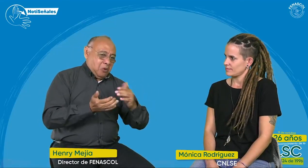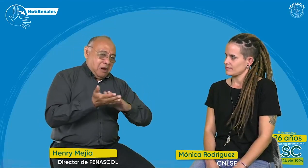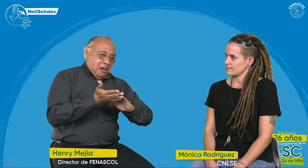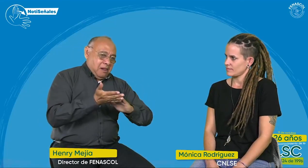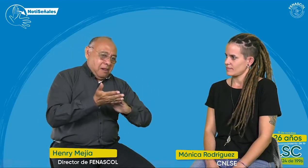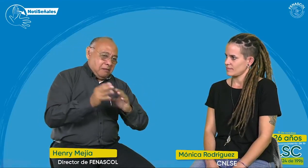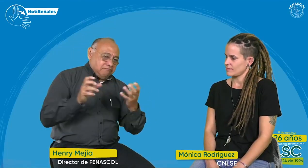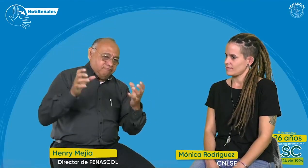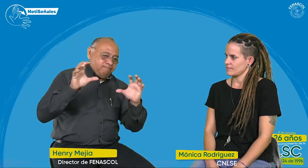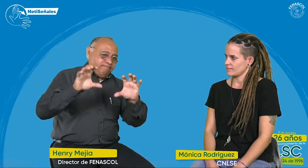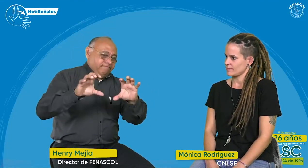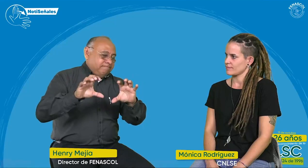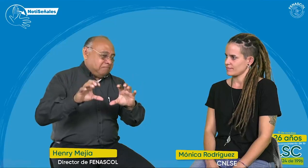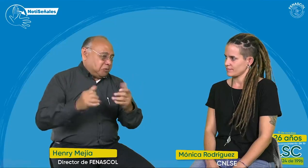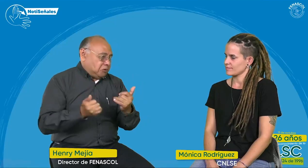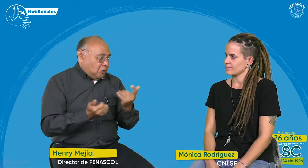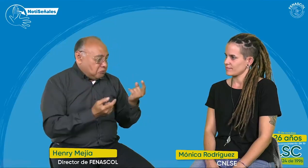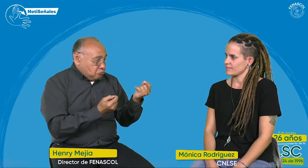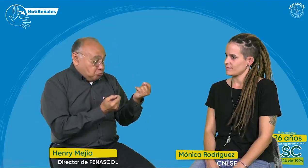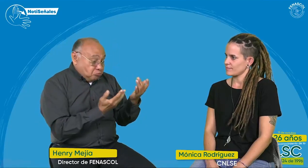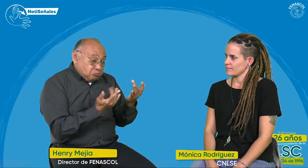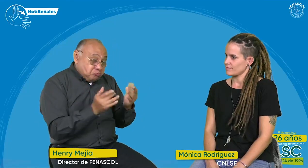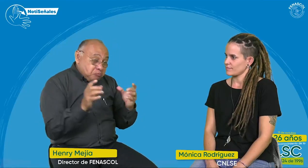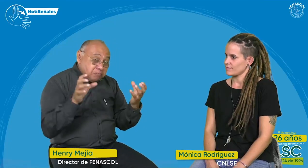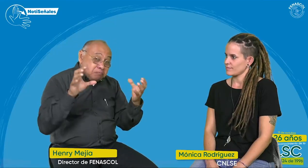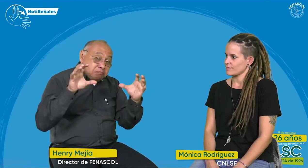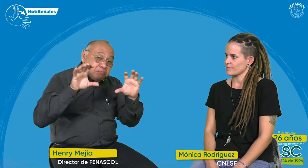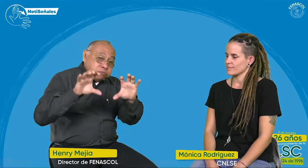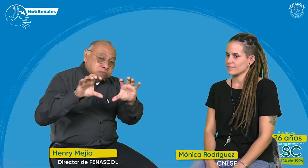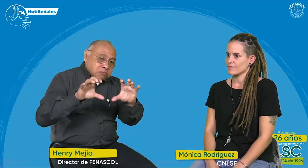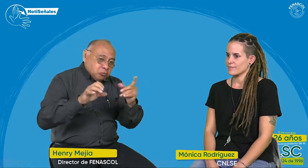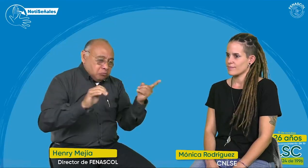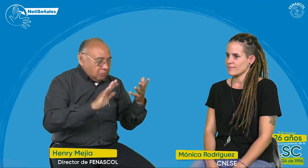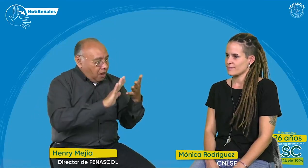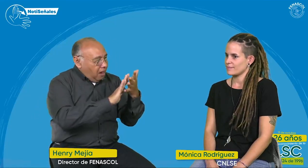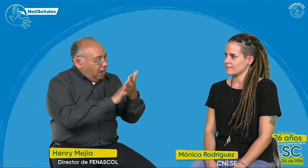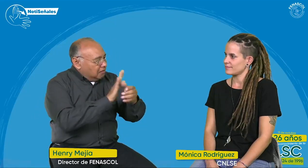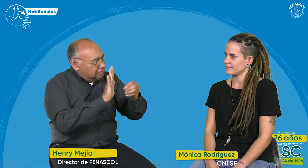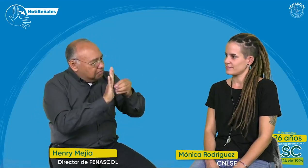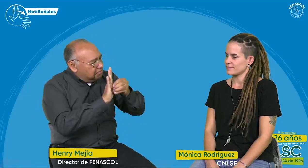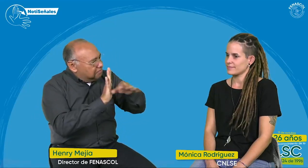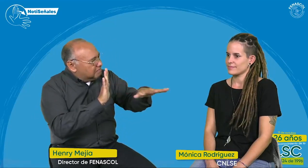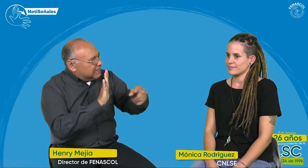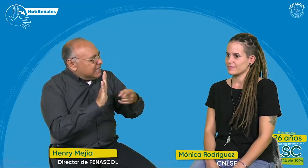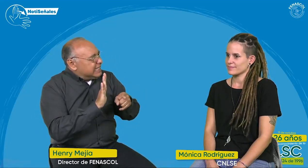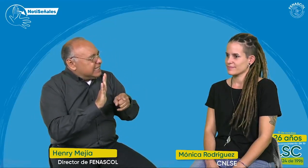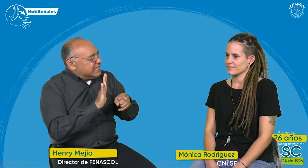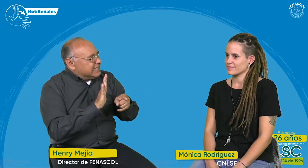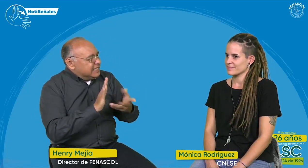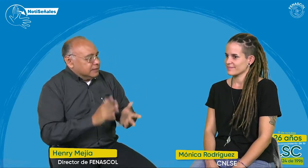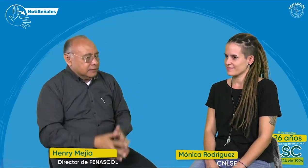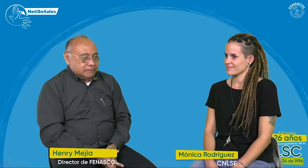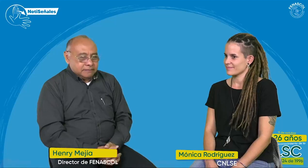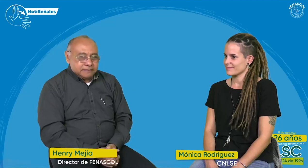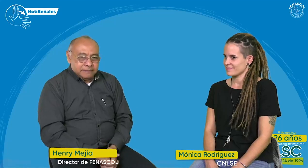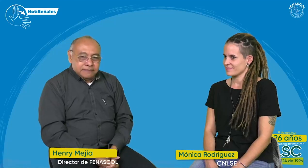Aquí ya tenemos el recuadro de interpretación en lengua de señas colombiana. Así que ya se puede ver.